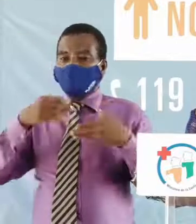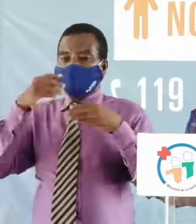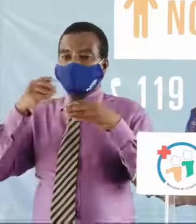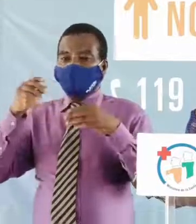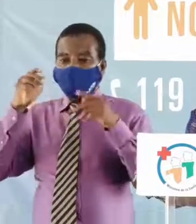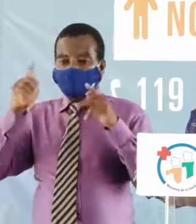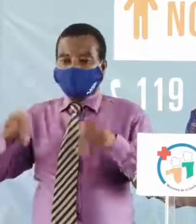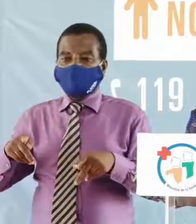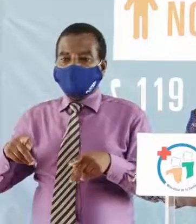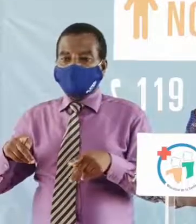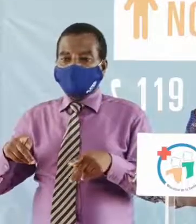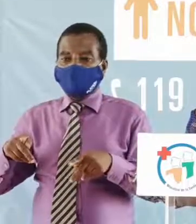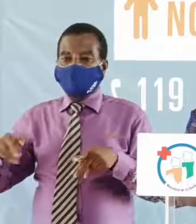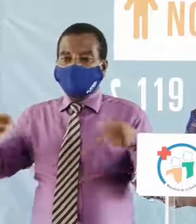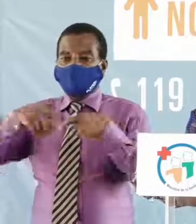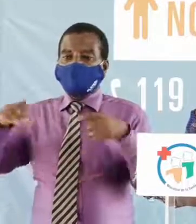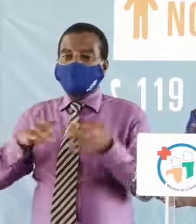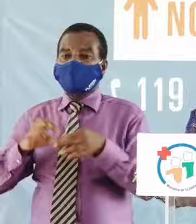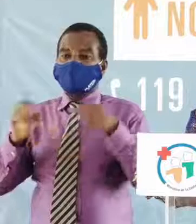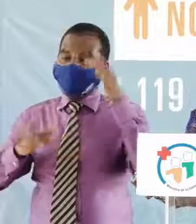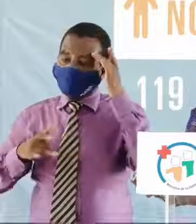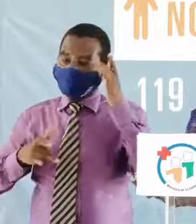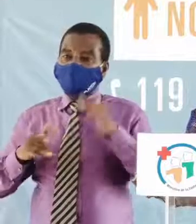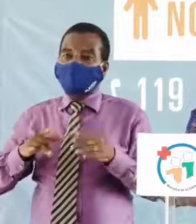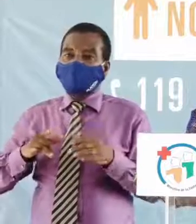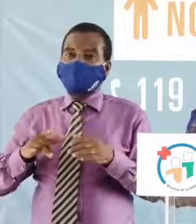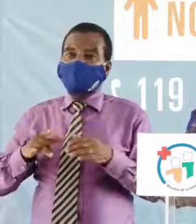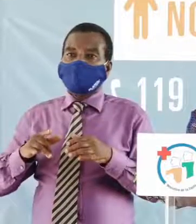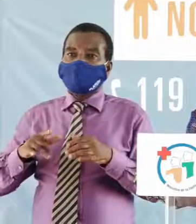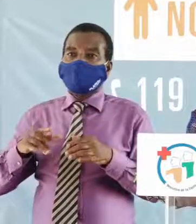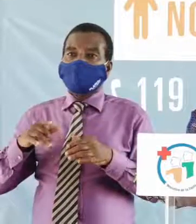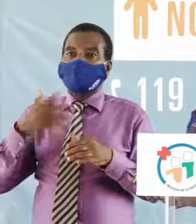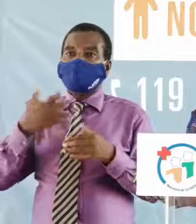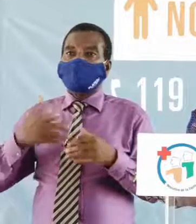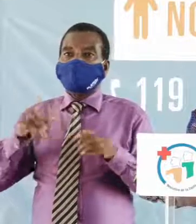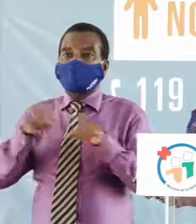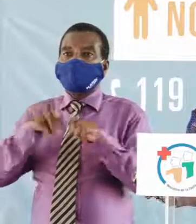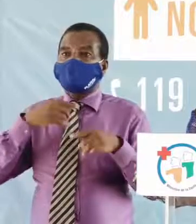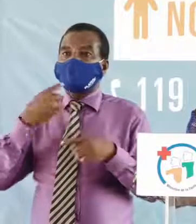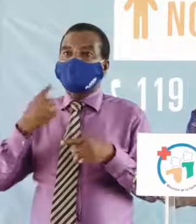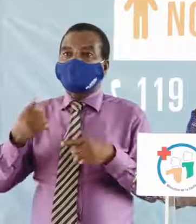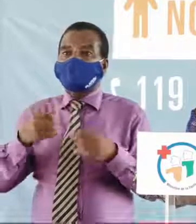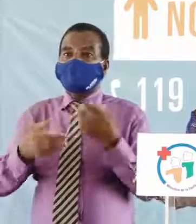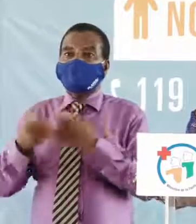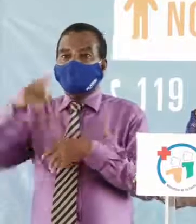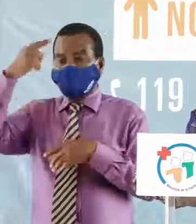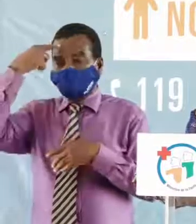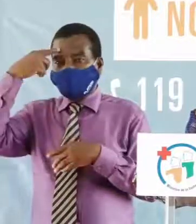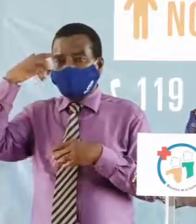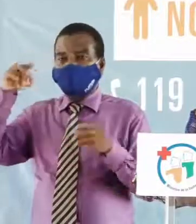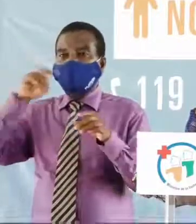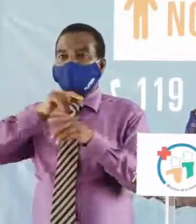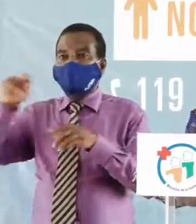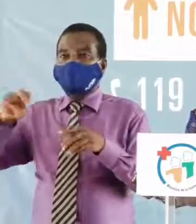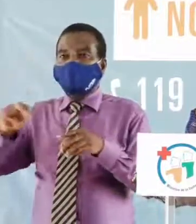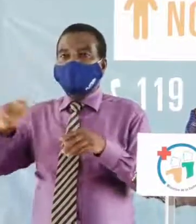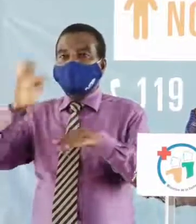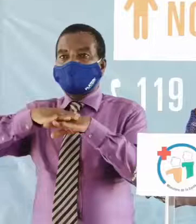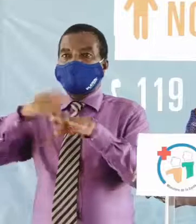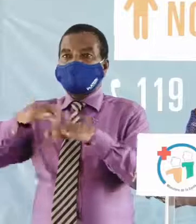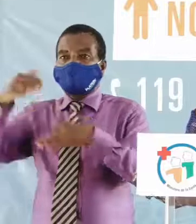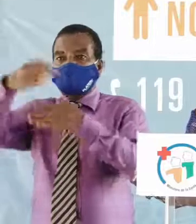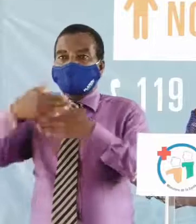cas liés à la maladie à coronavirus. En effet, tel qu'annoncé par le gouvernement, au niveau du dépistage de proximité,